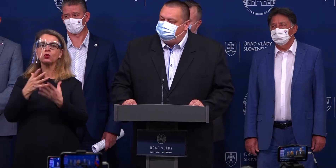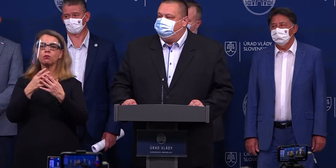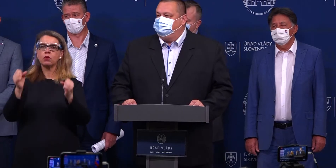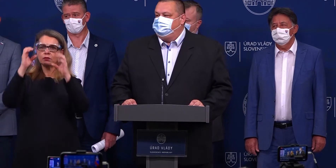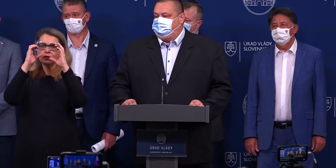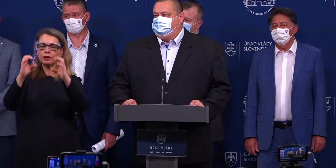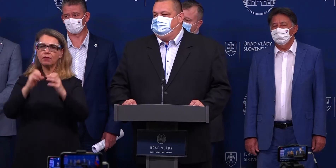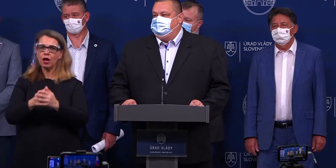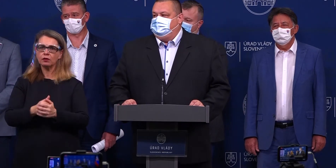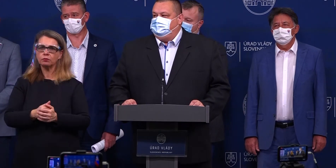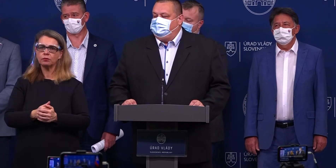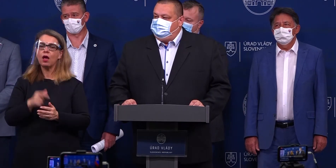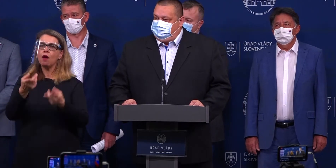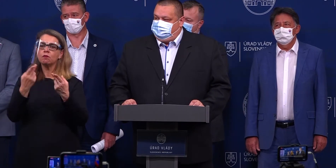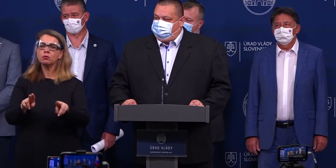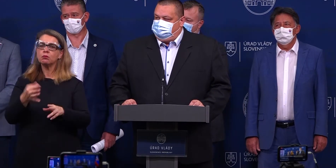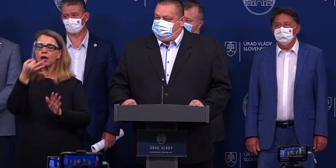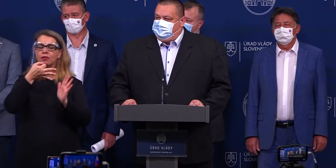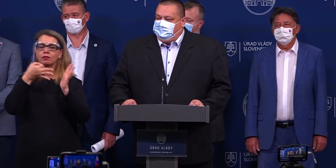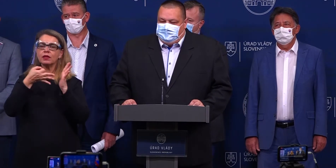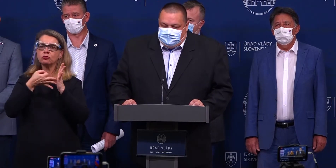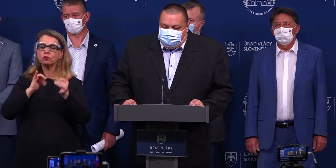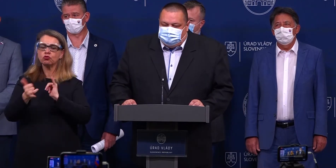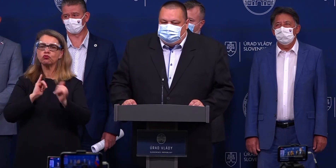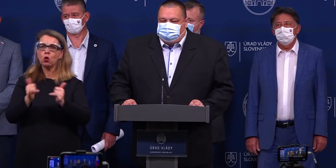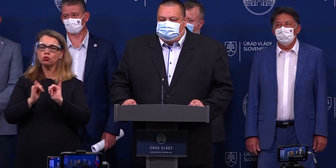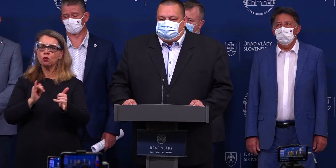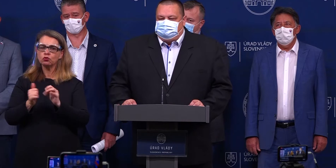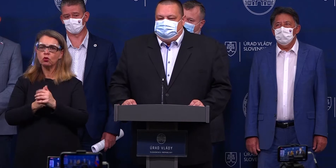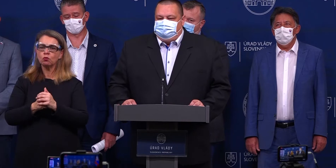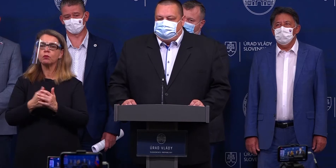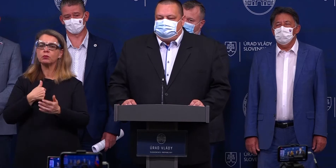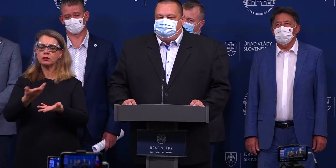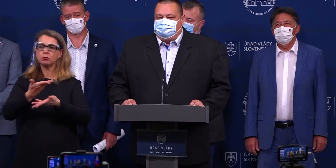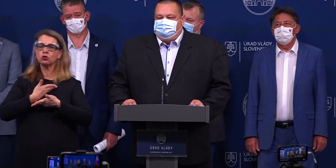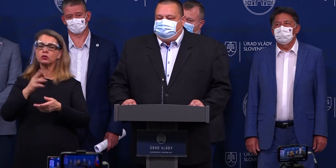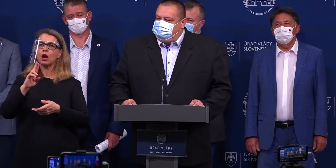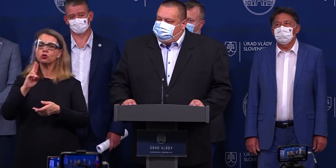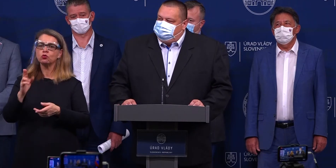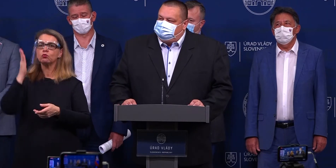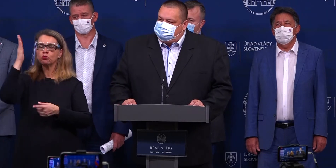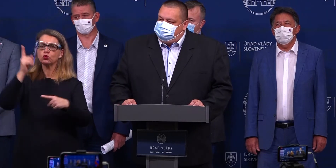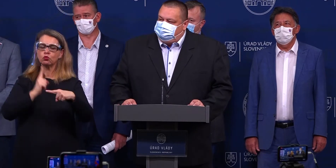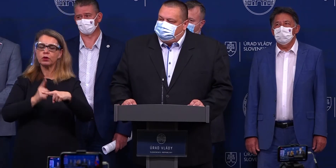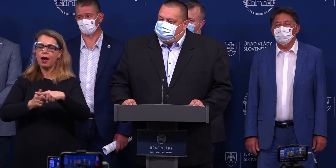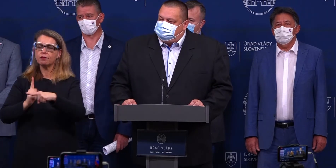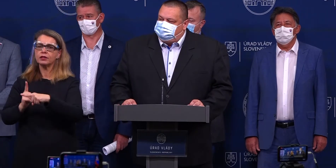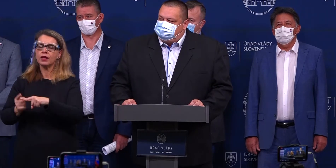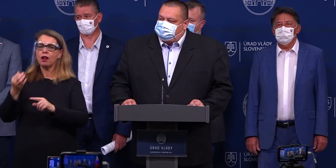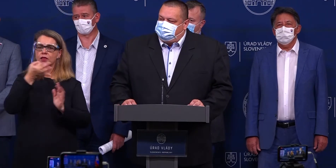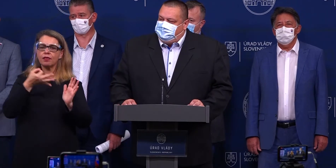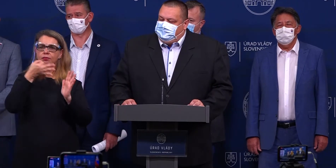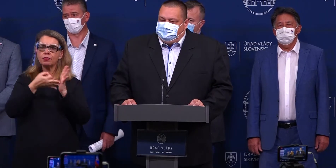divákov. Bez divákov. A v prípade testovania týchto športovcov, ako to bude asi vyzerat? Dostali sme príslub, že budú pravidelne testovaní títo